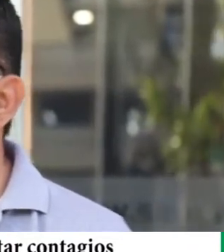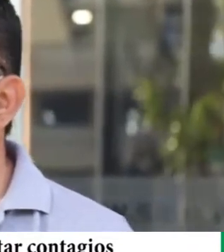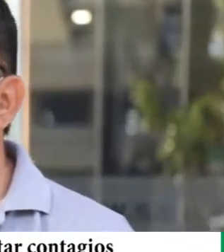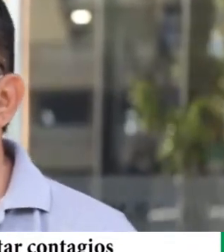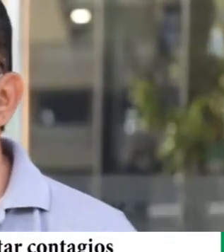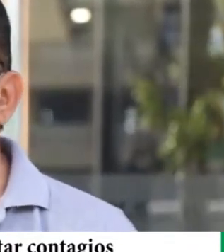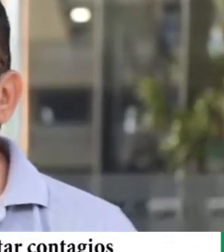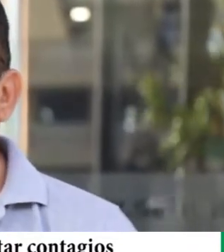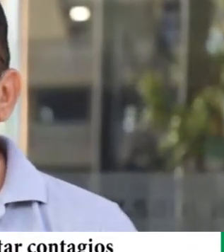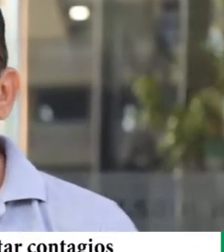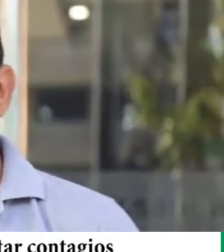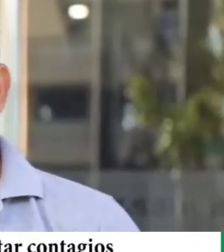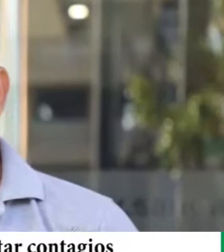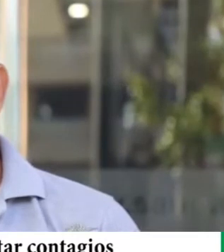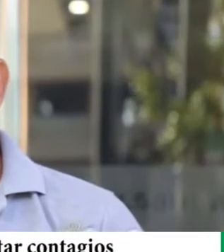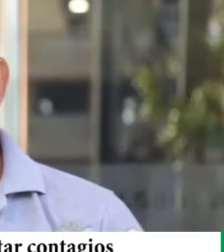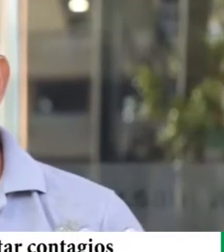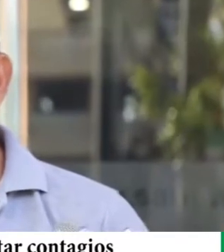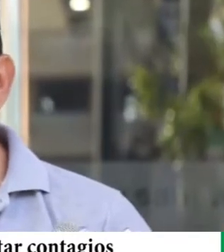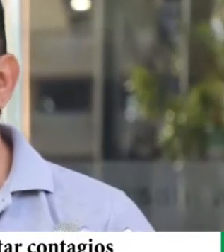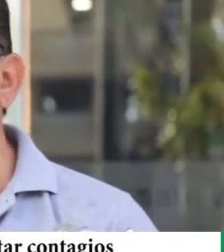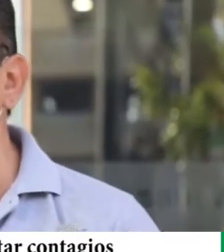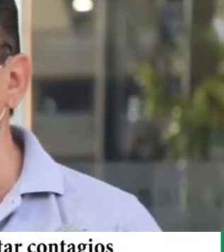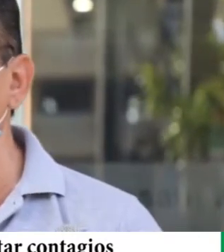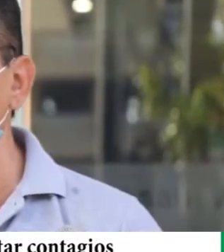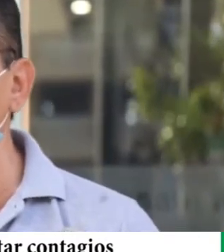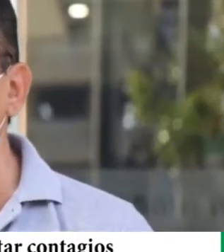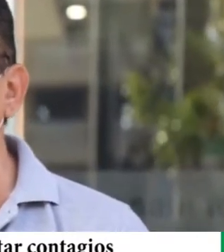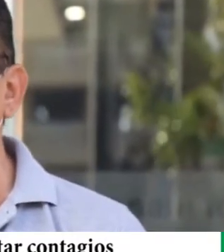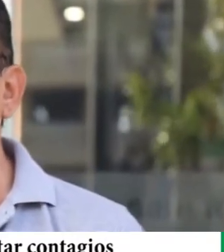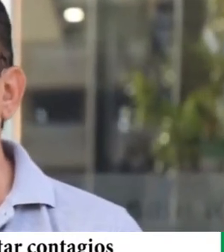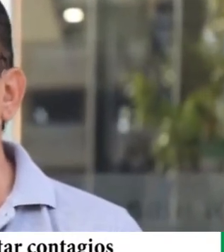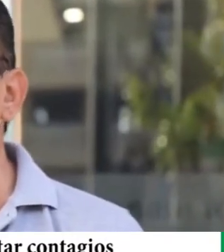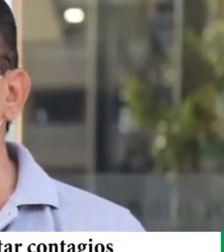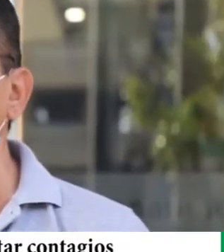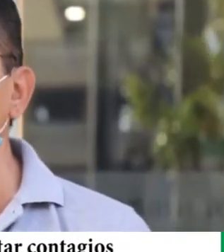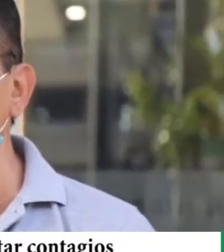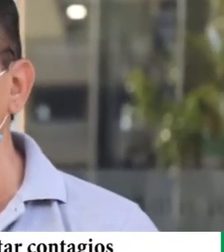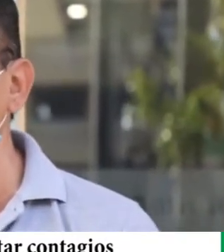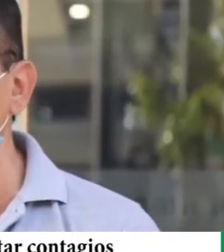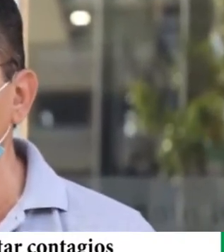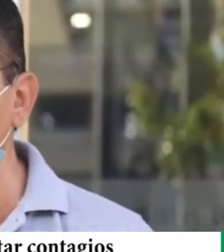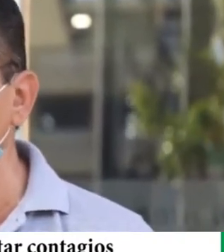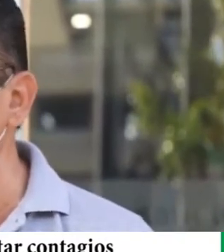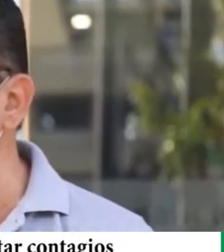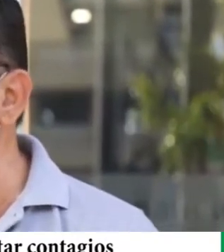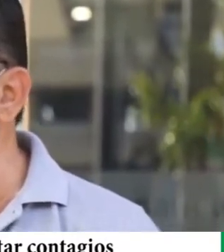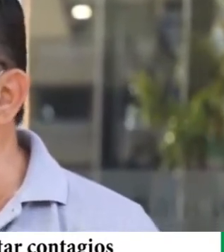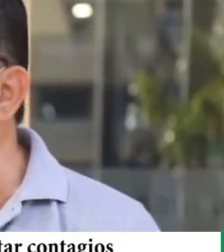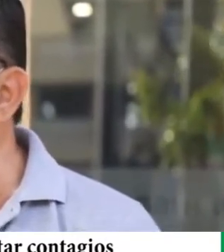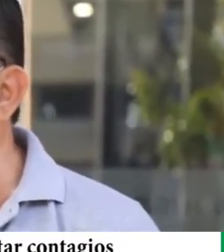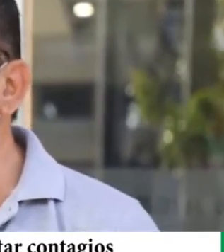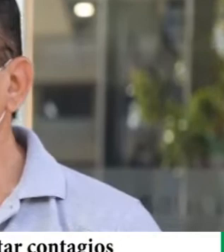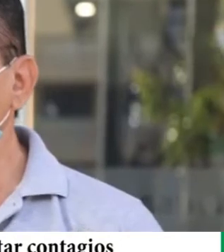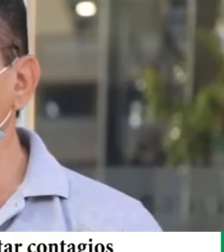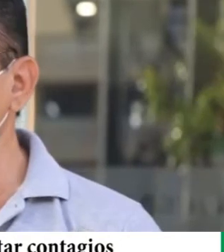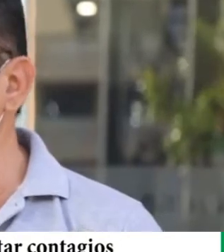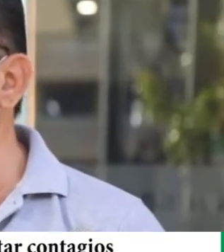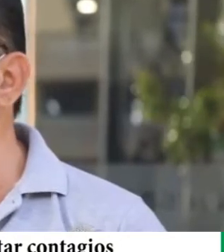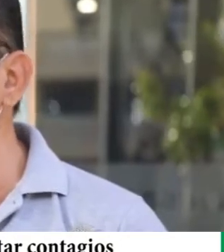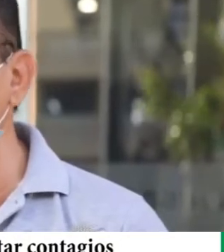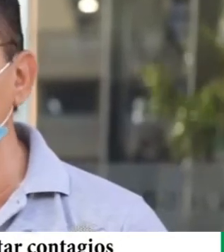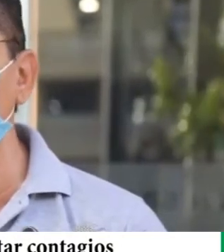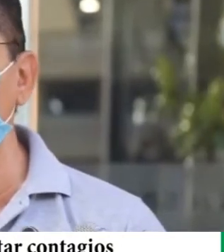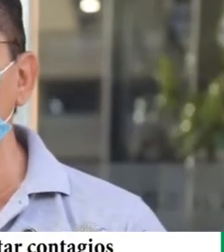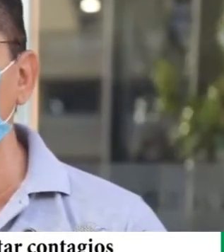asegurados y a los privados y por otro lado sería para los pacientes que en su mayoría son atendidos por el San Juan de Dios que son los pacientes